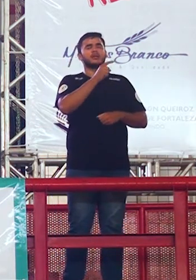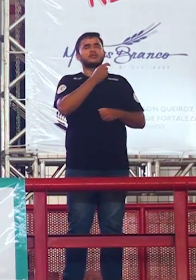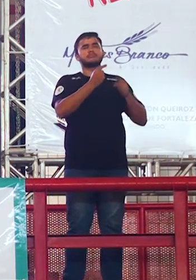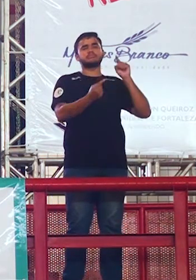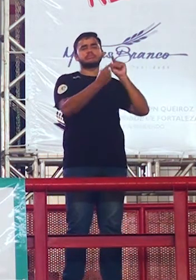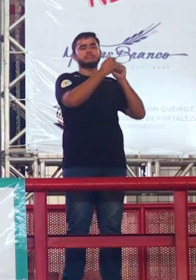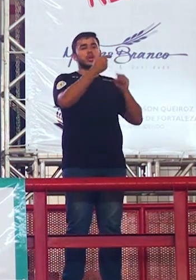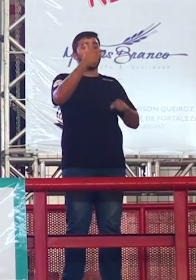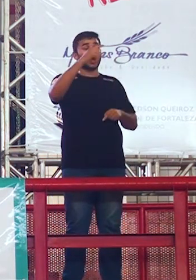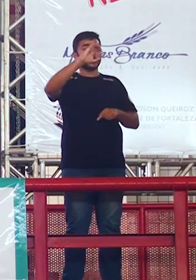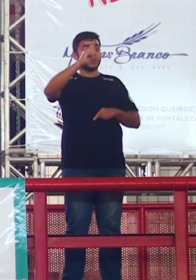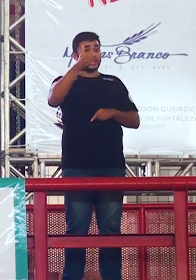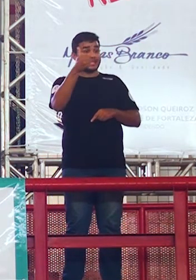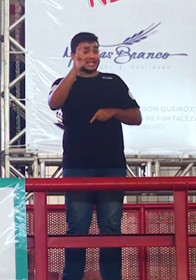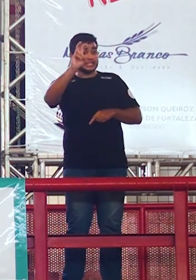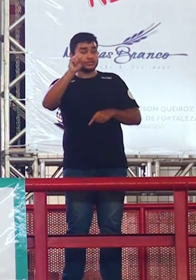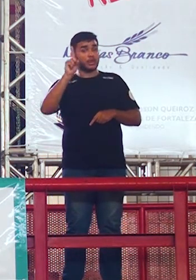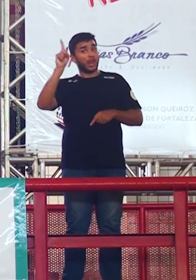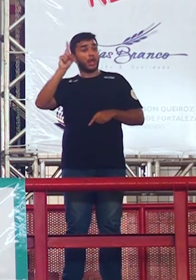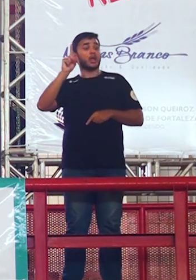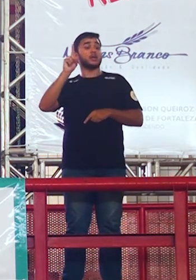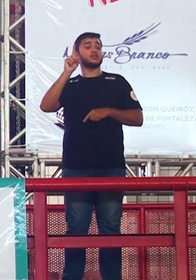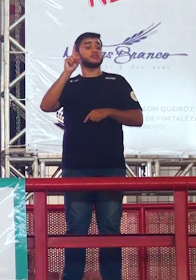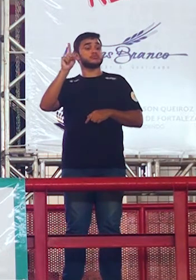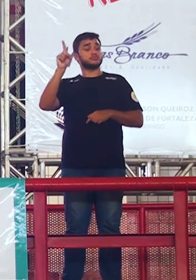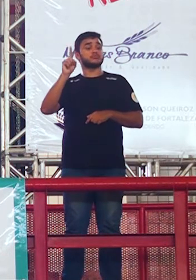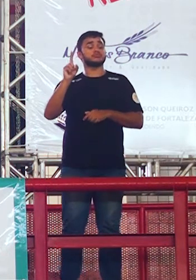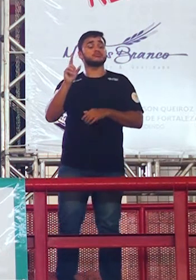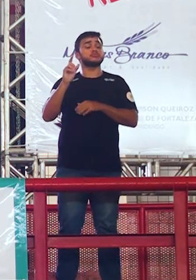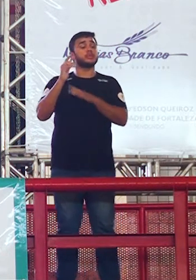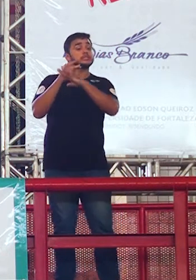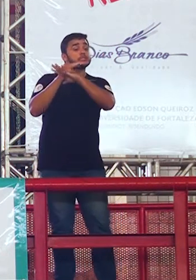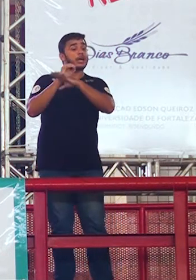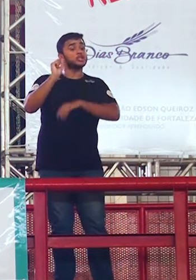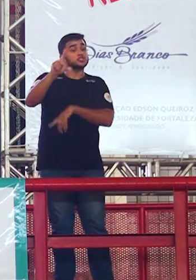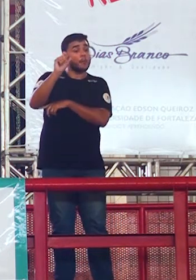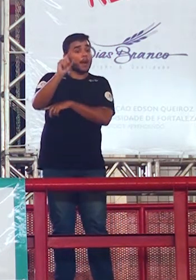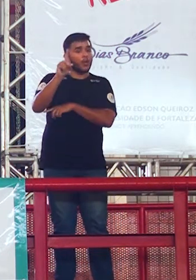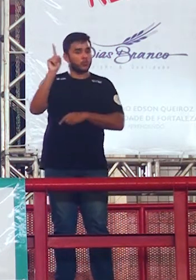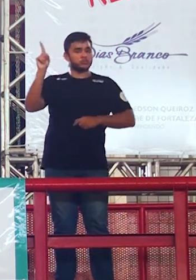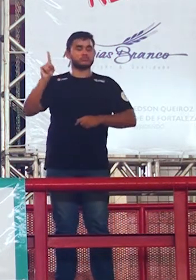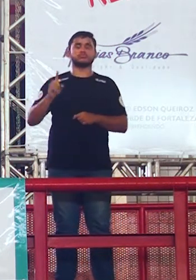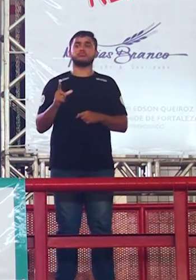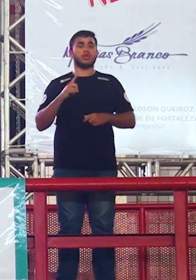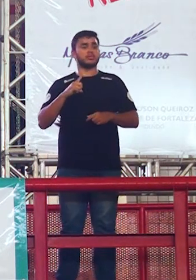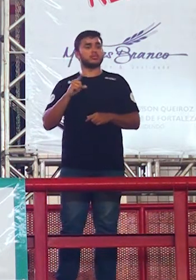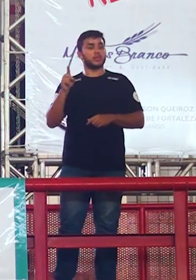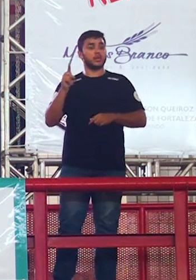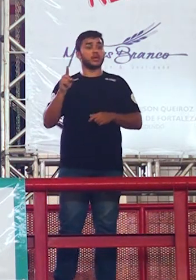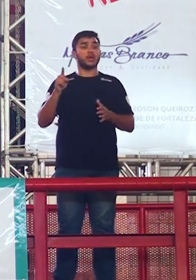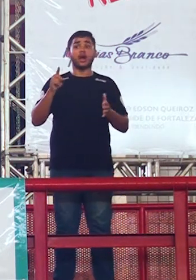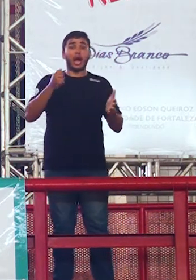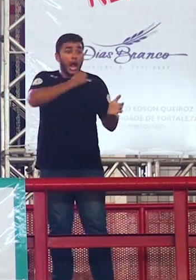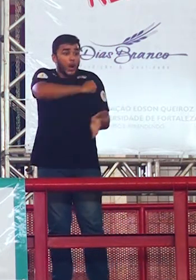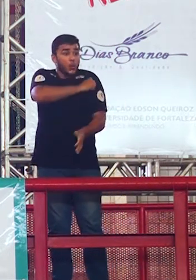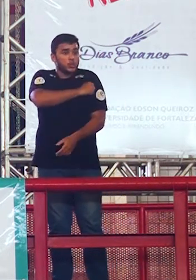no colégio Luciano Feijão que eu também trabalho eu tive um aluno que tirou o segundo lugar da medicina UFC